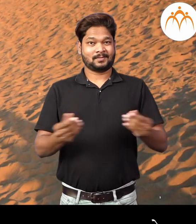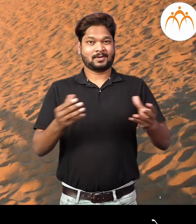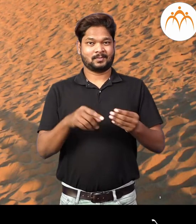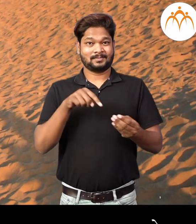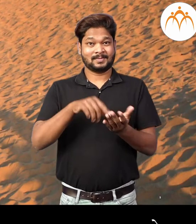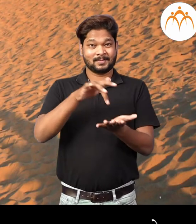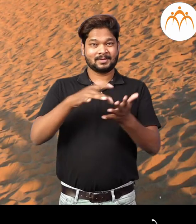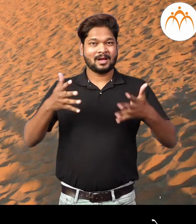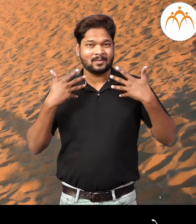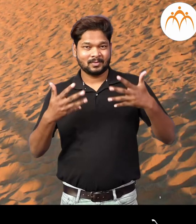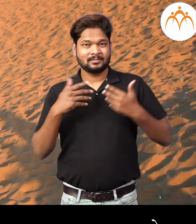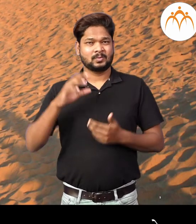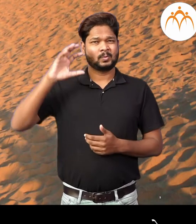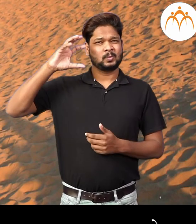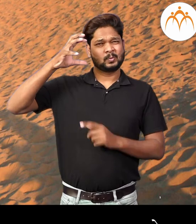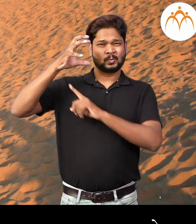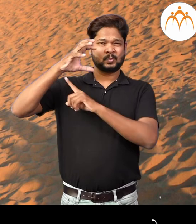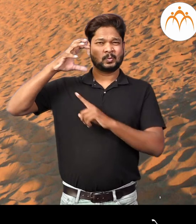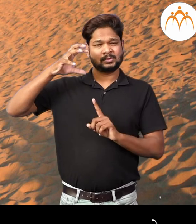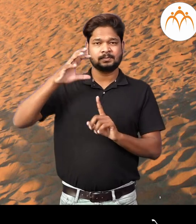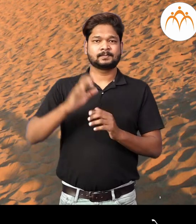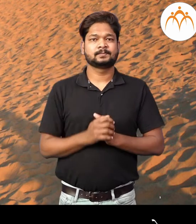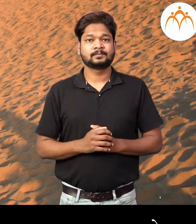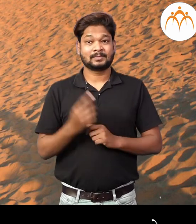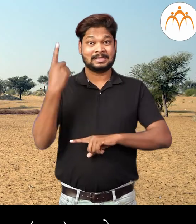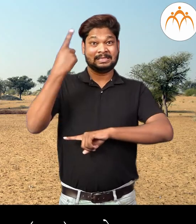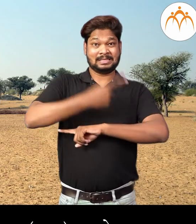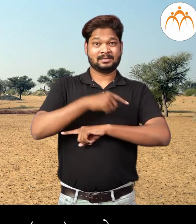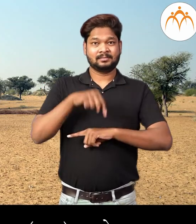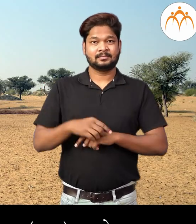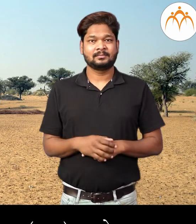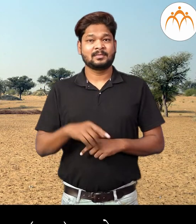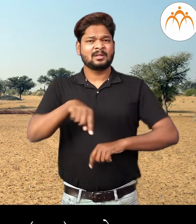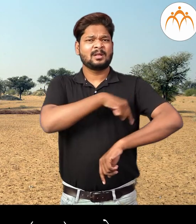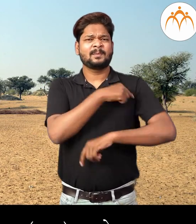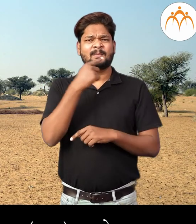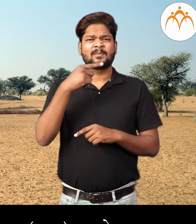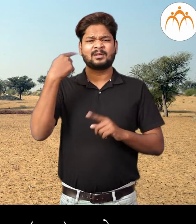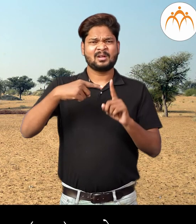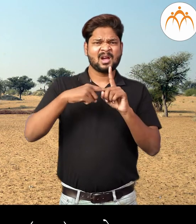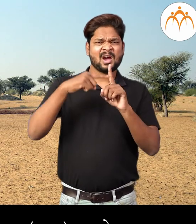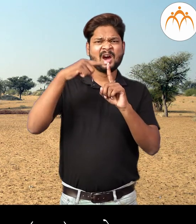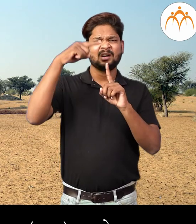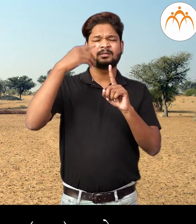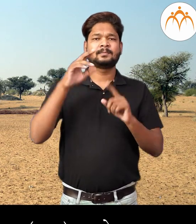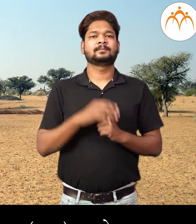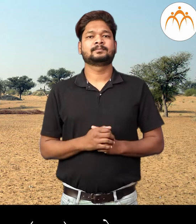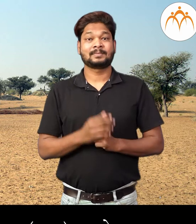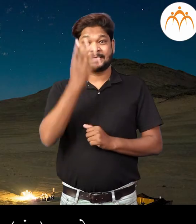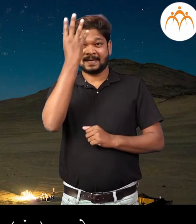वालवंटी ये प्रदेशात हवामान खुब उष्ण अस्ते तेथे दिवस्सा तापमान खुब जास्त अस्ते